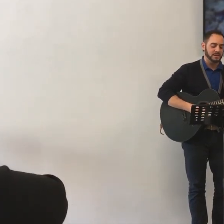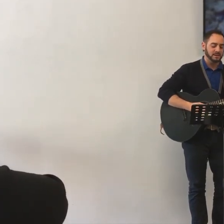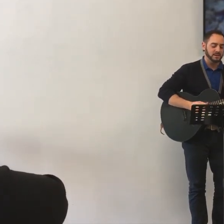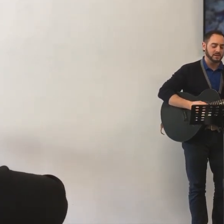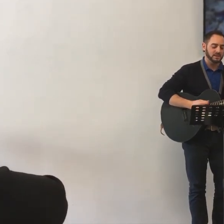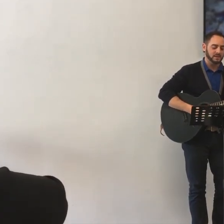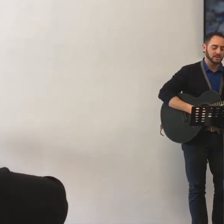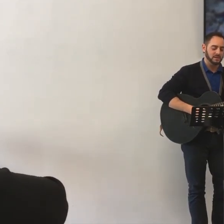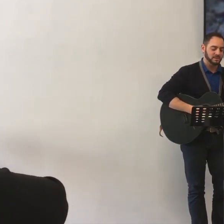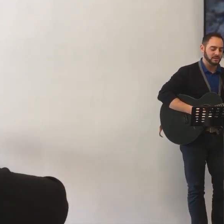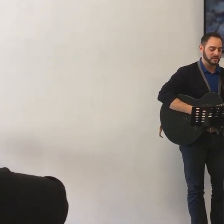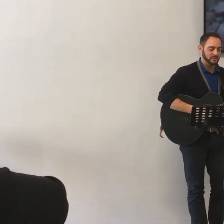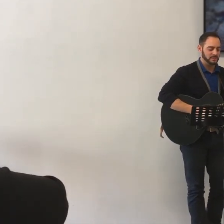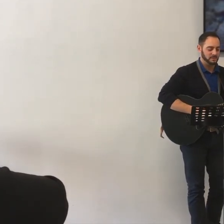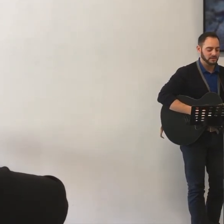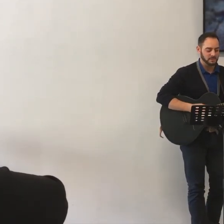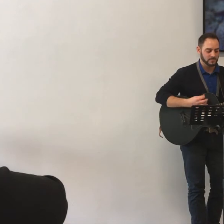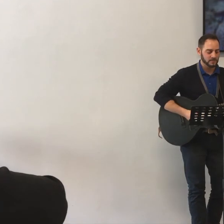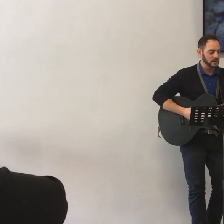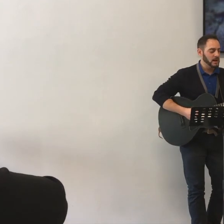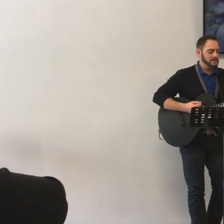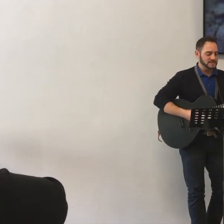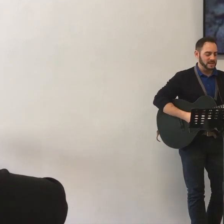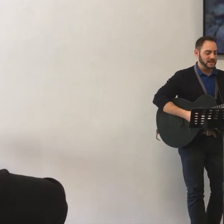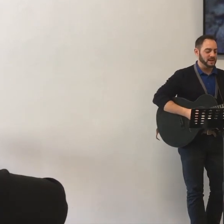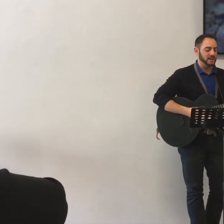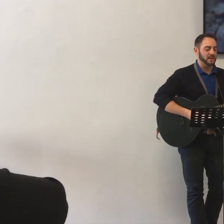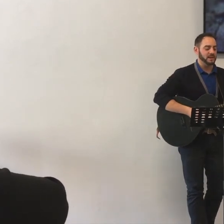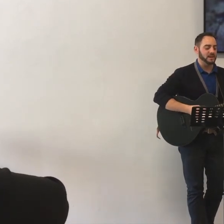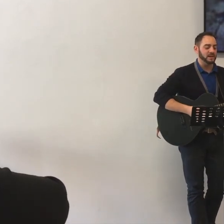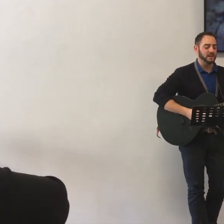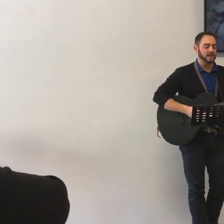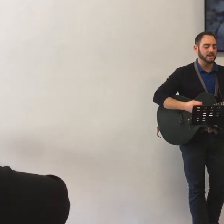sì,